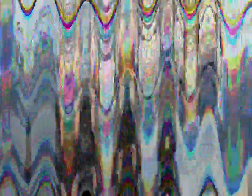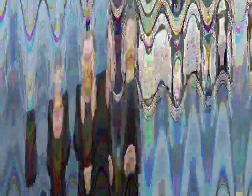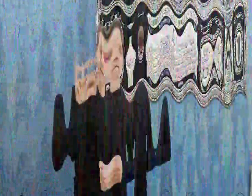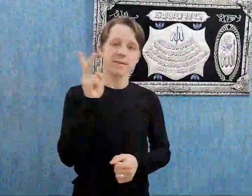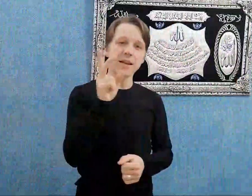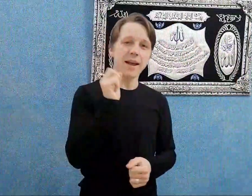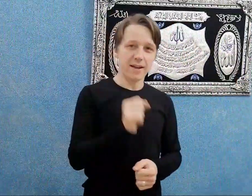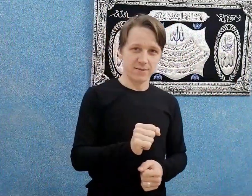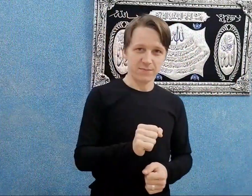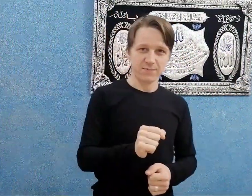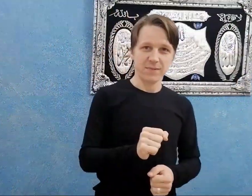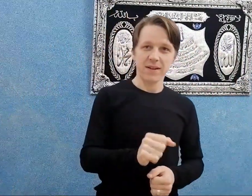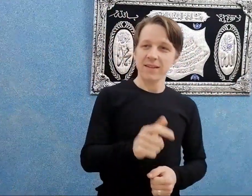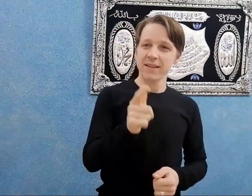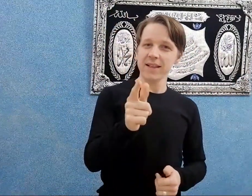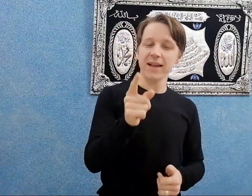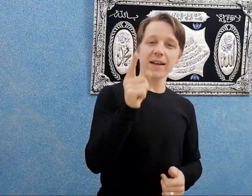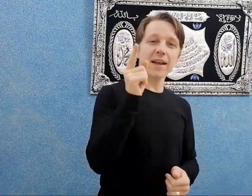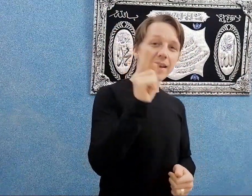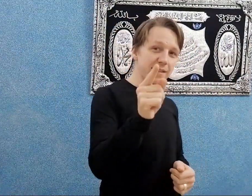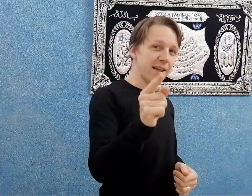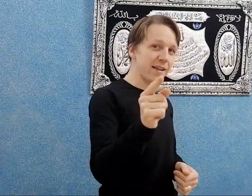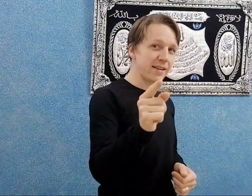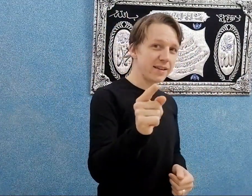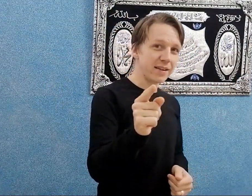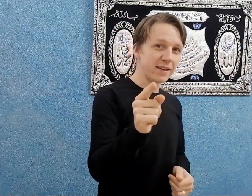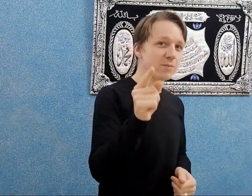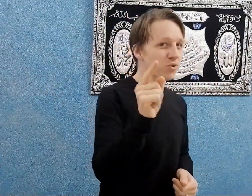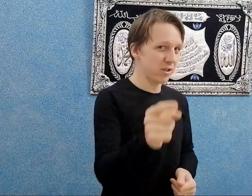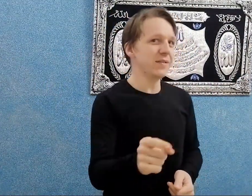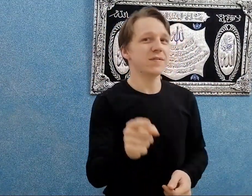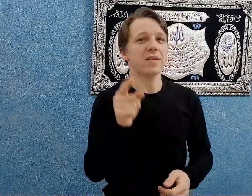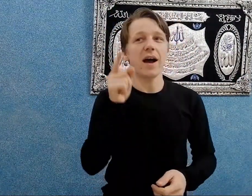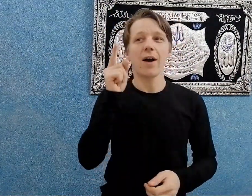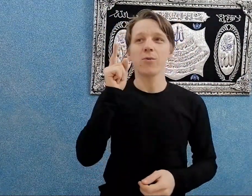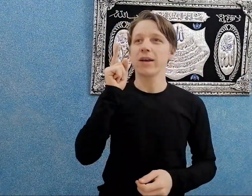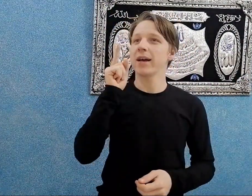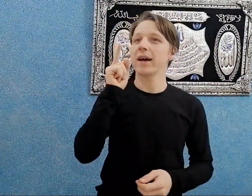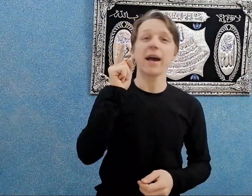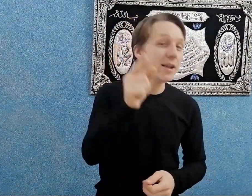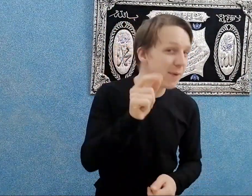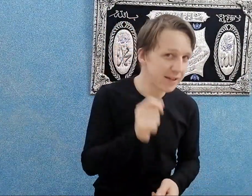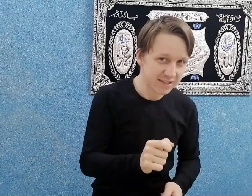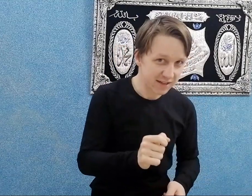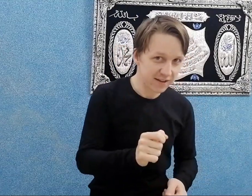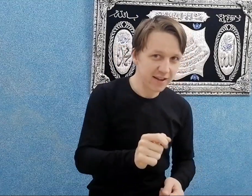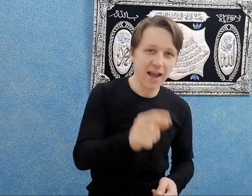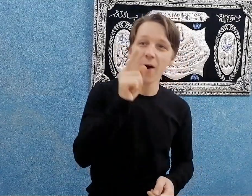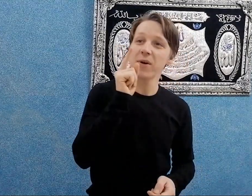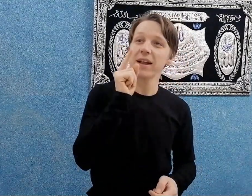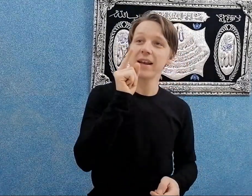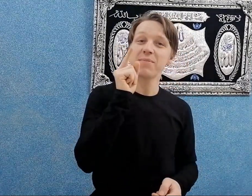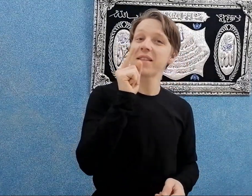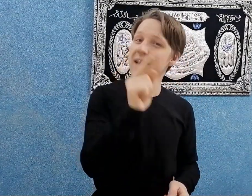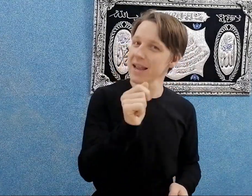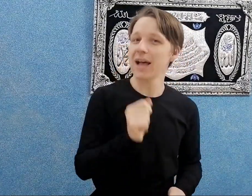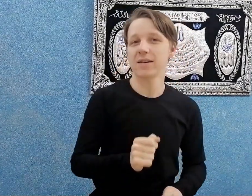تاني حاجة. تاني حاجة انت يا مصيف او يا غريب عن اسكندرية او اللي بتتاريق على